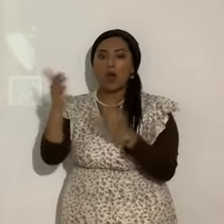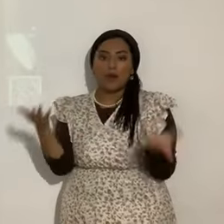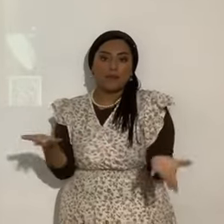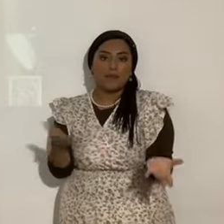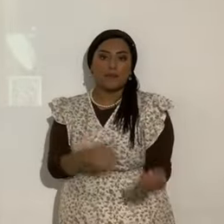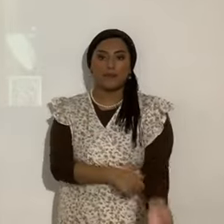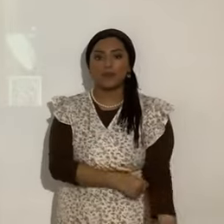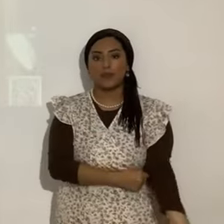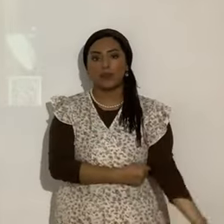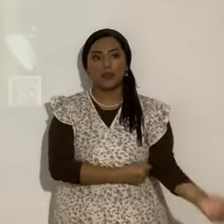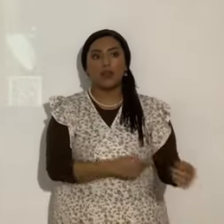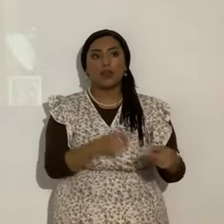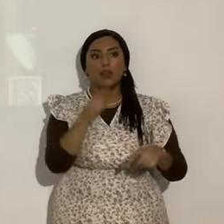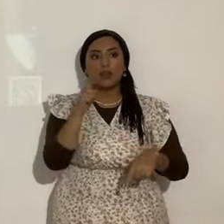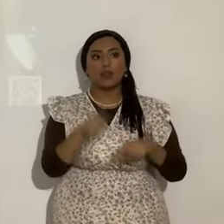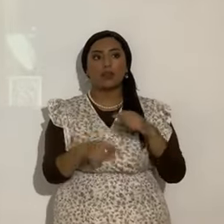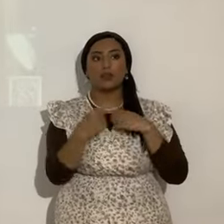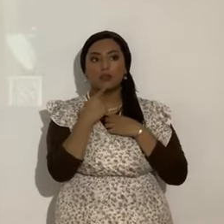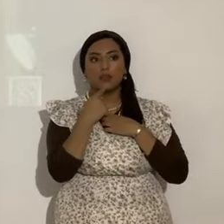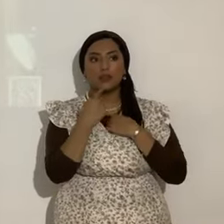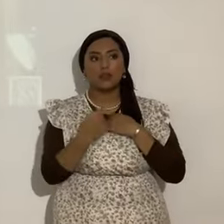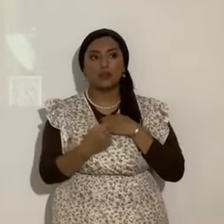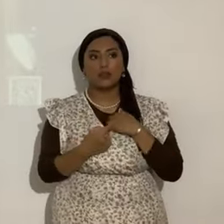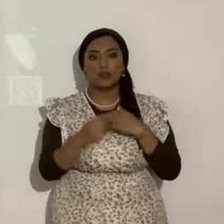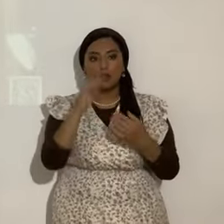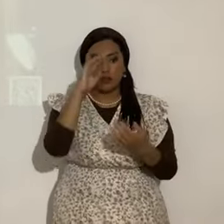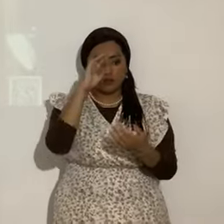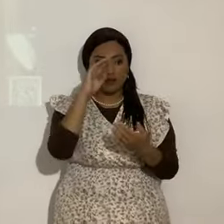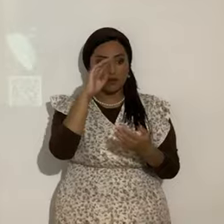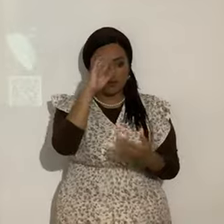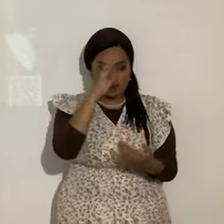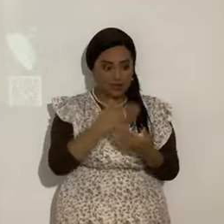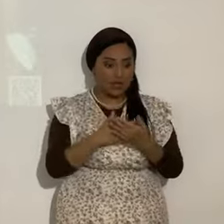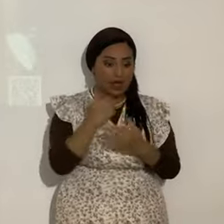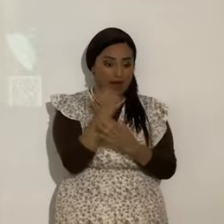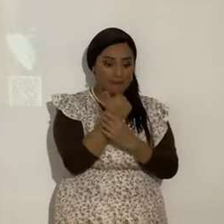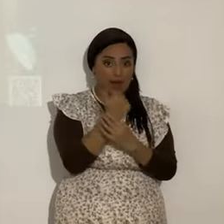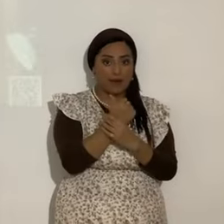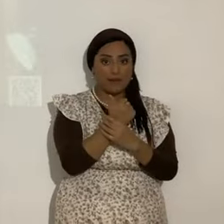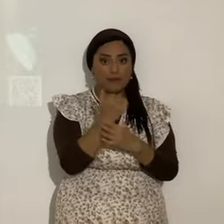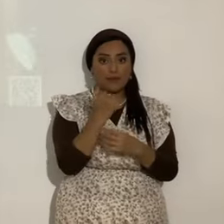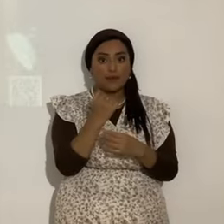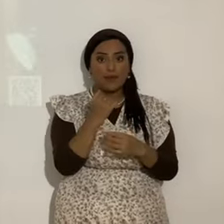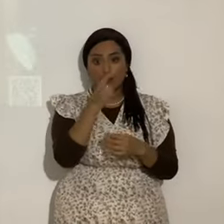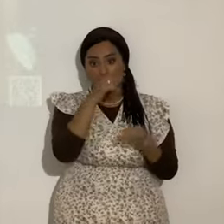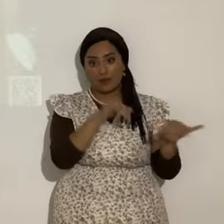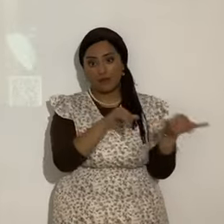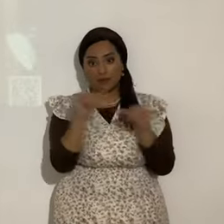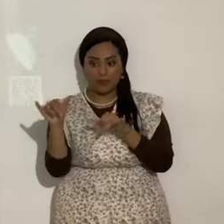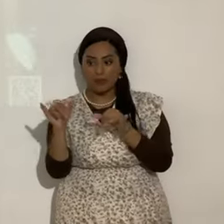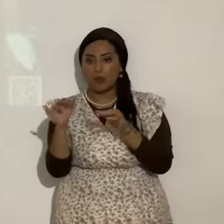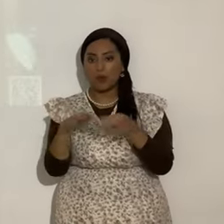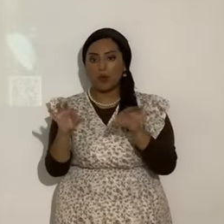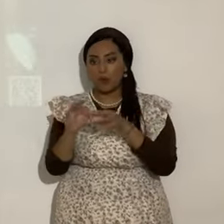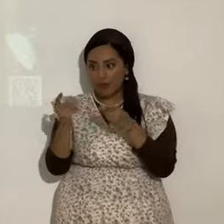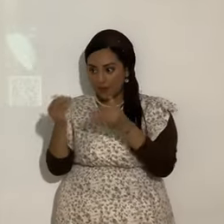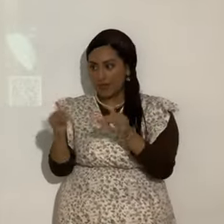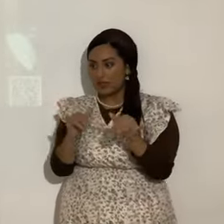decir que se pueden ser hijos de Abraham, porque si no, vamos a ver que las obras de Abraham haríais. Bueno,